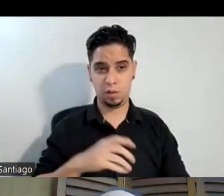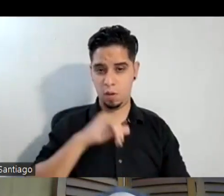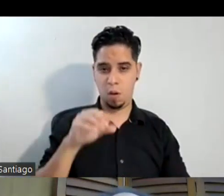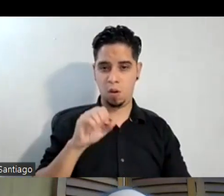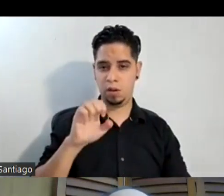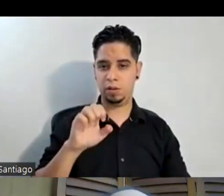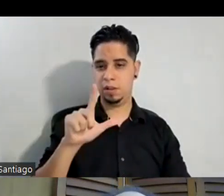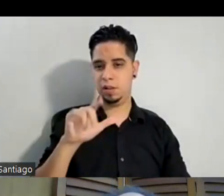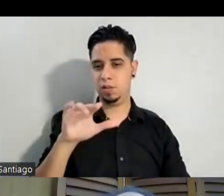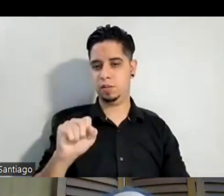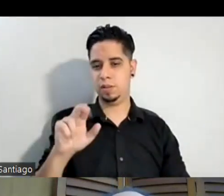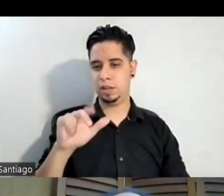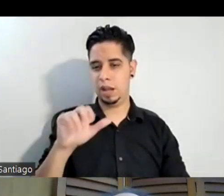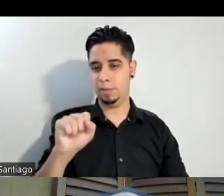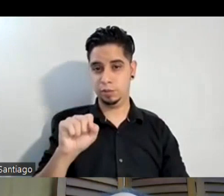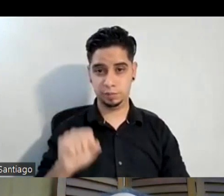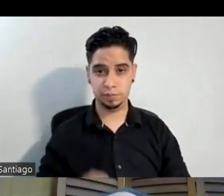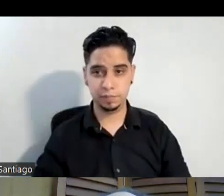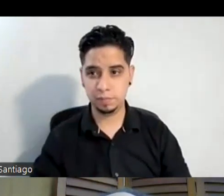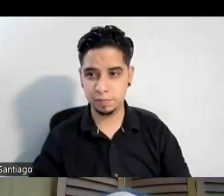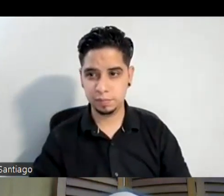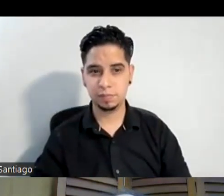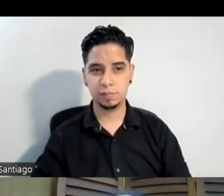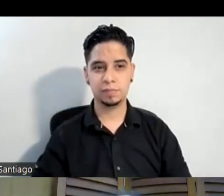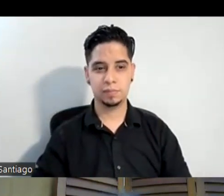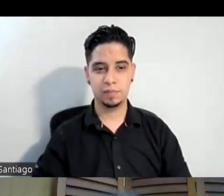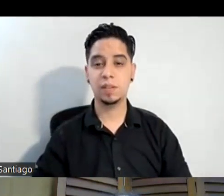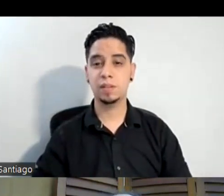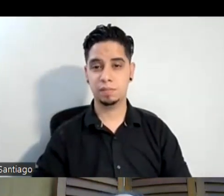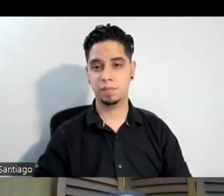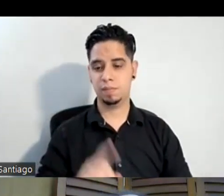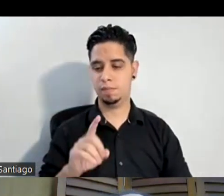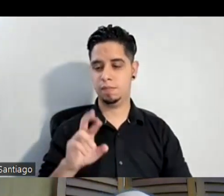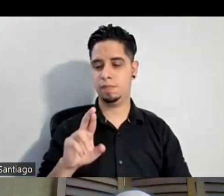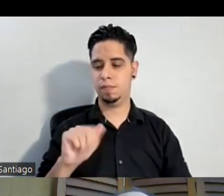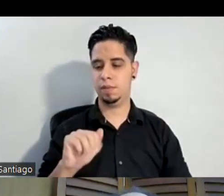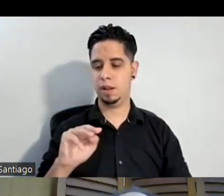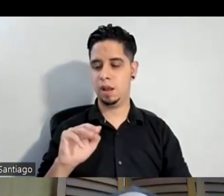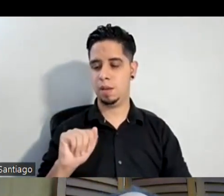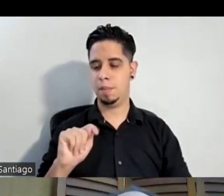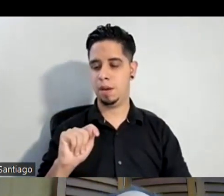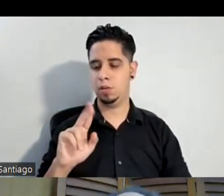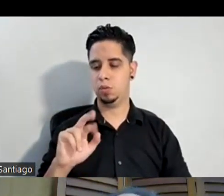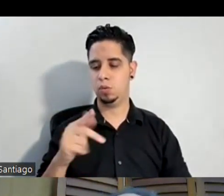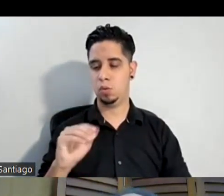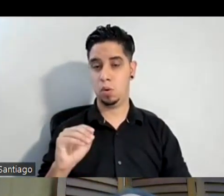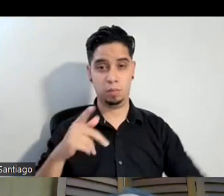un dramaturgo puertorriqueño y que criolliza el